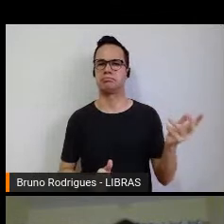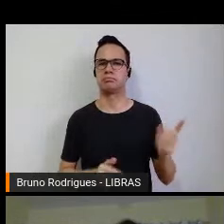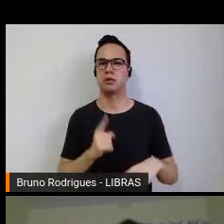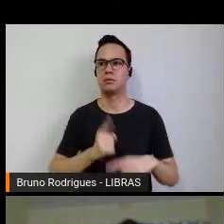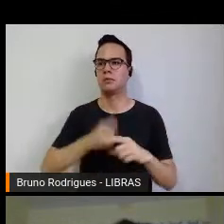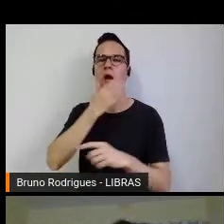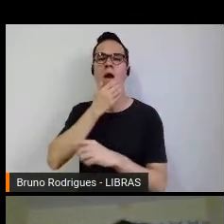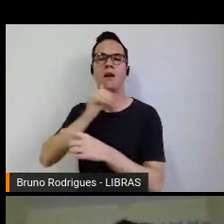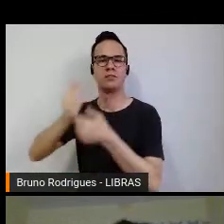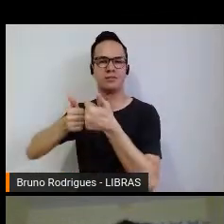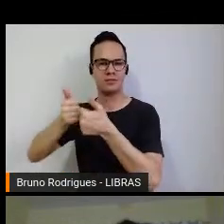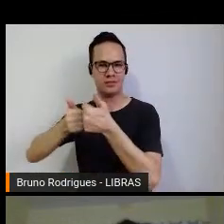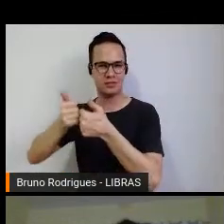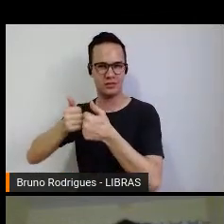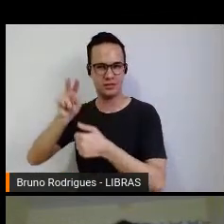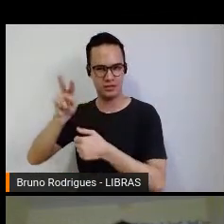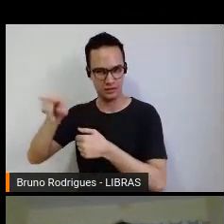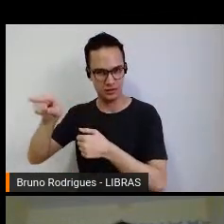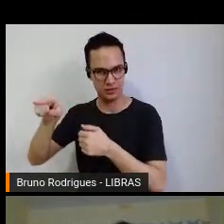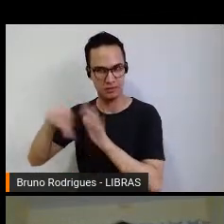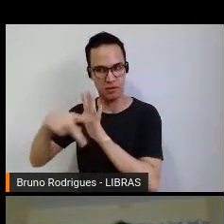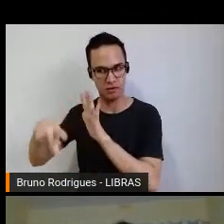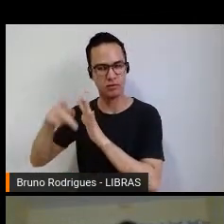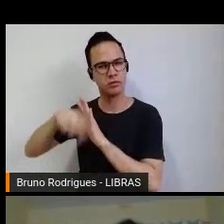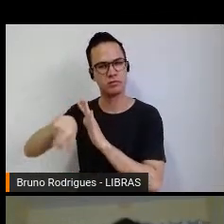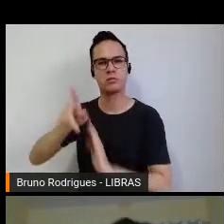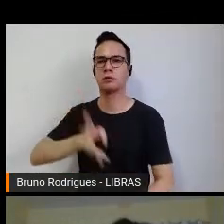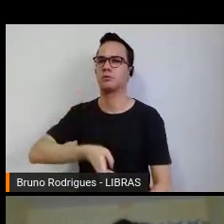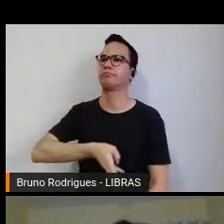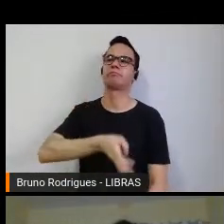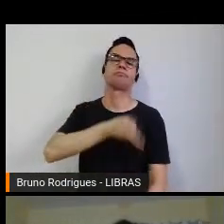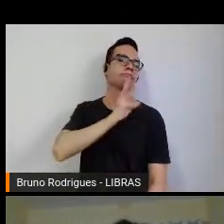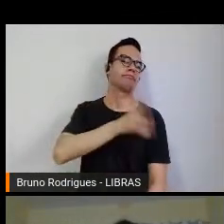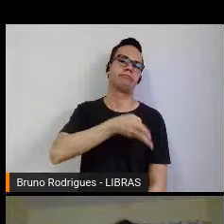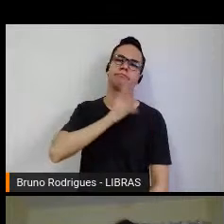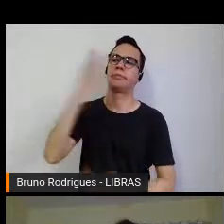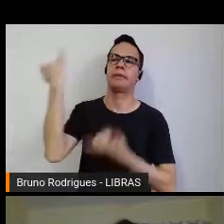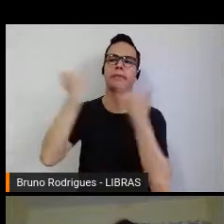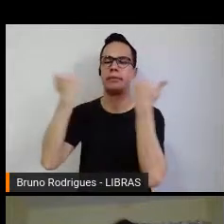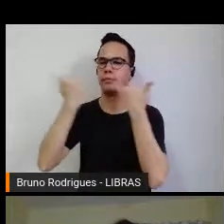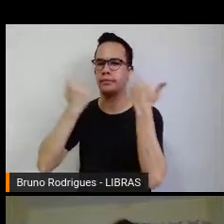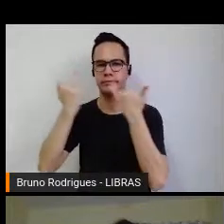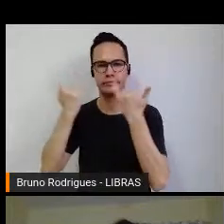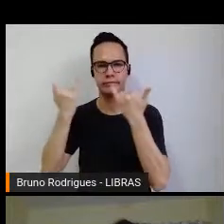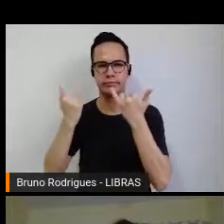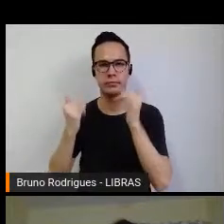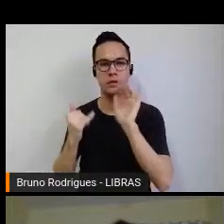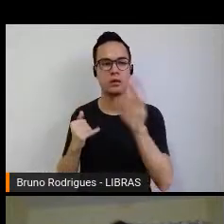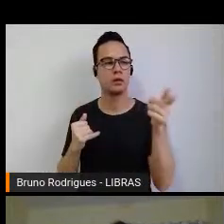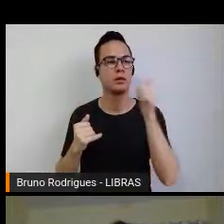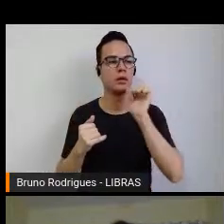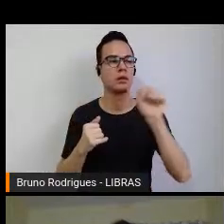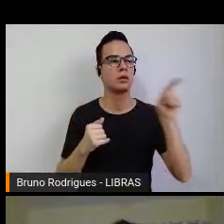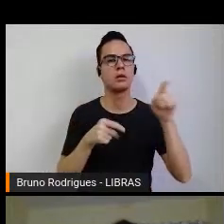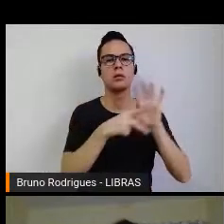masculino, o esporte, o futebol dos homens, a gente tinha milhões de informações. Mas a informação que a gente tinha veiculada